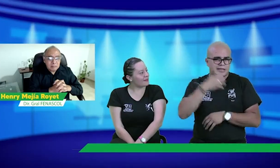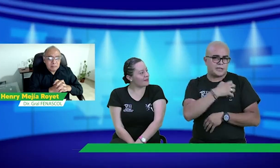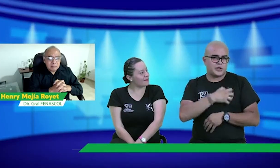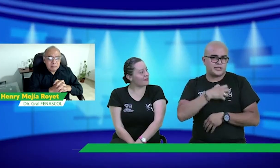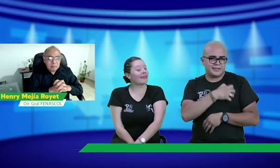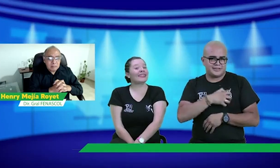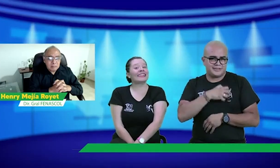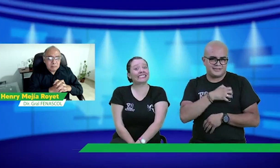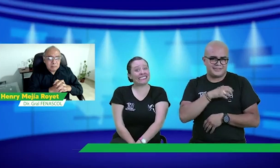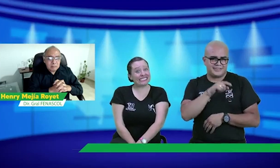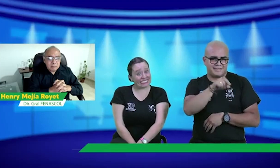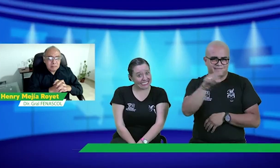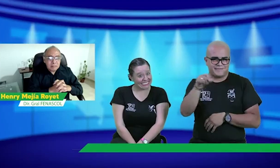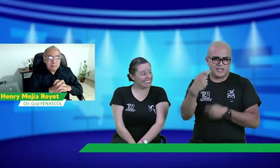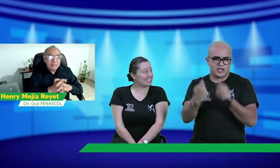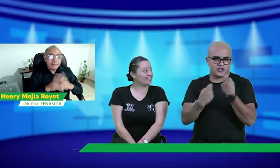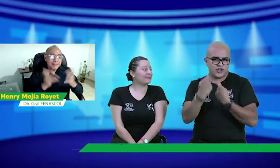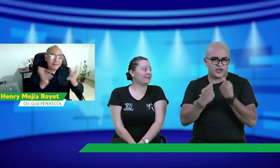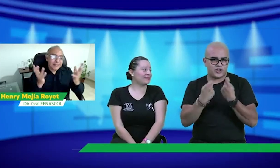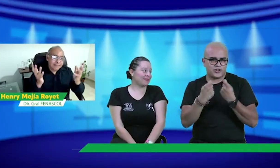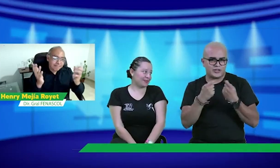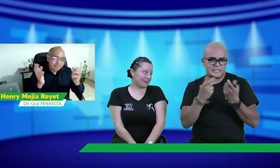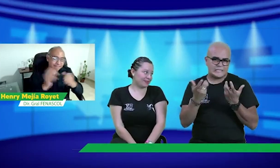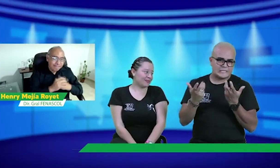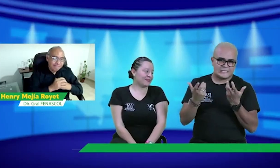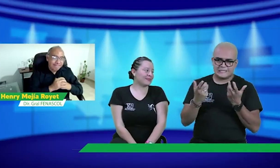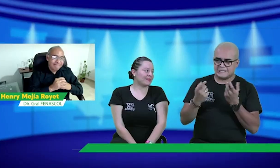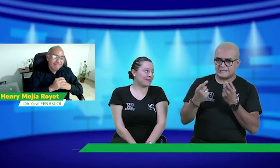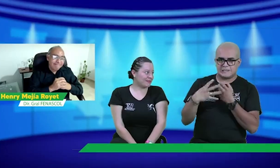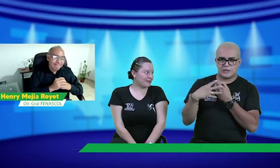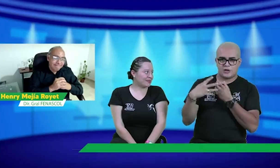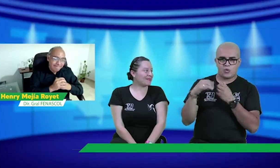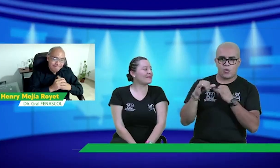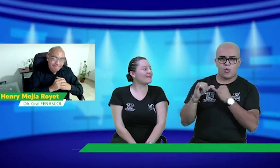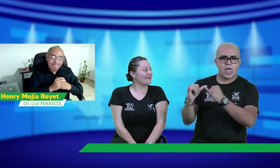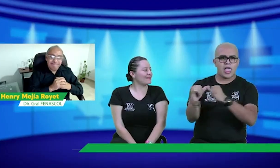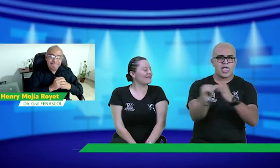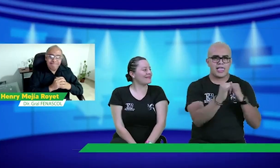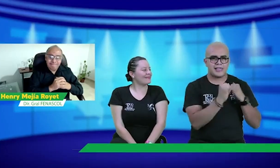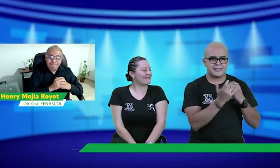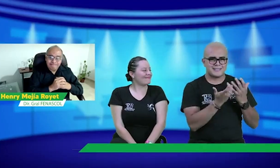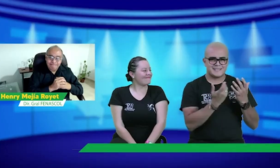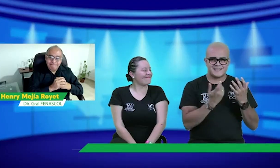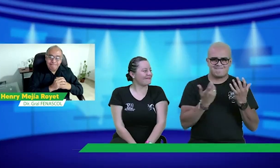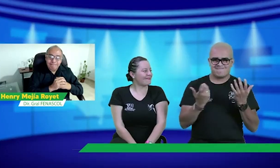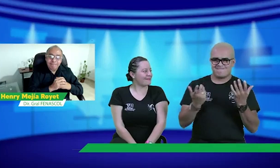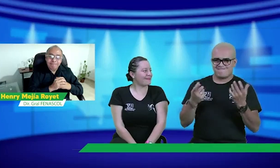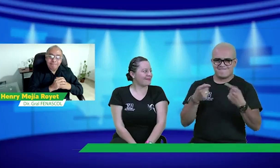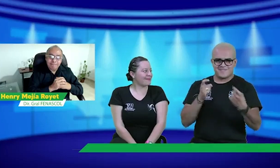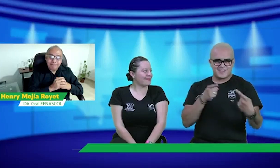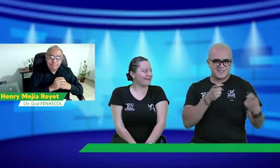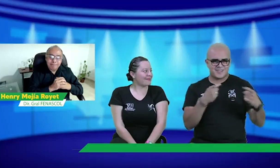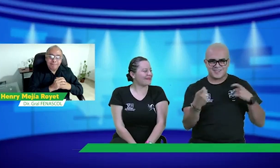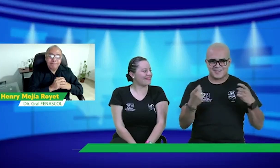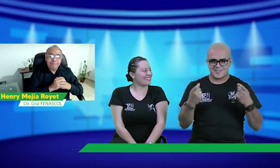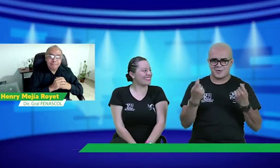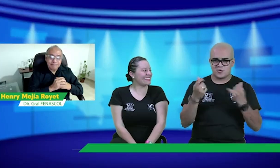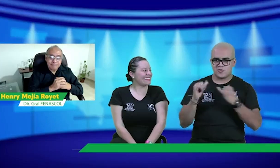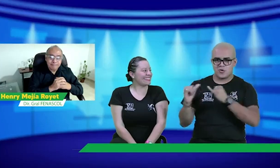sordas a veces tienen un poco de envidia al respecto por este negocio. Entonces, es como pensar que quieren algo igual, o hay cierta